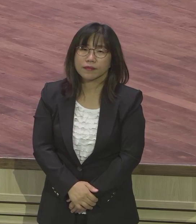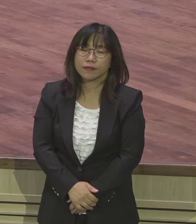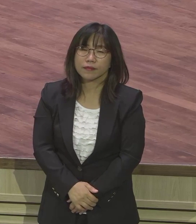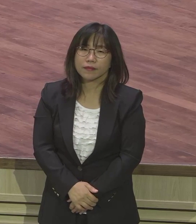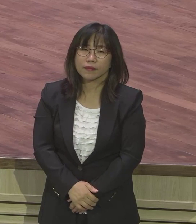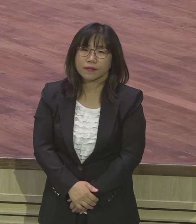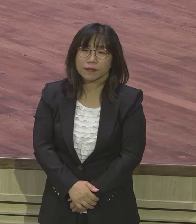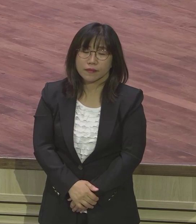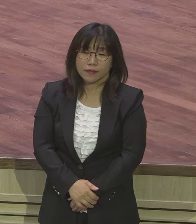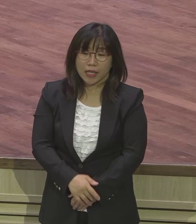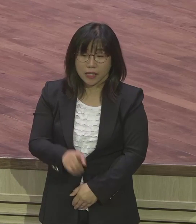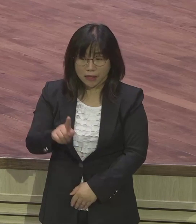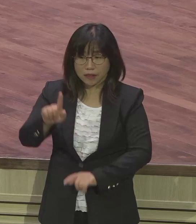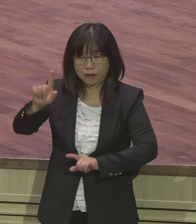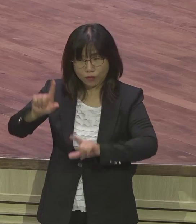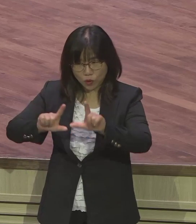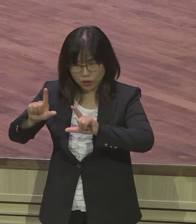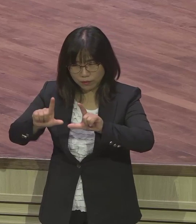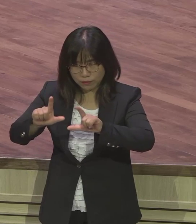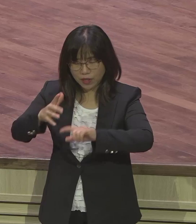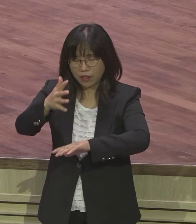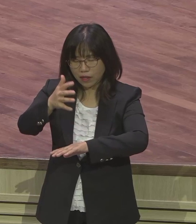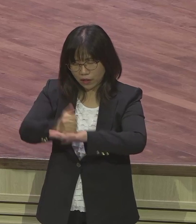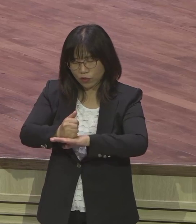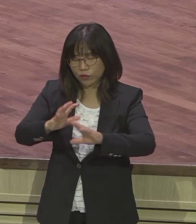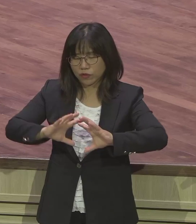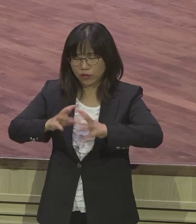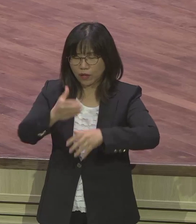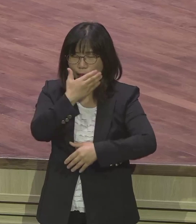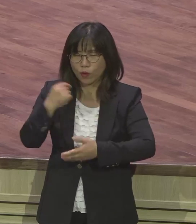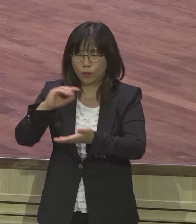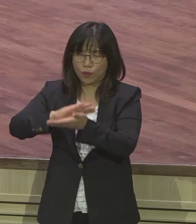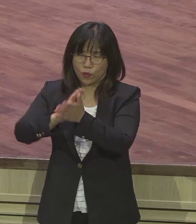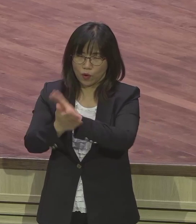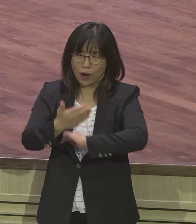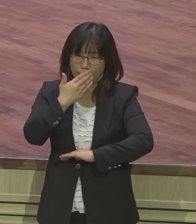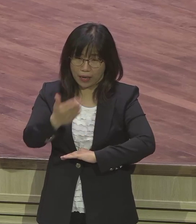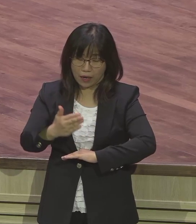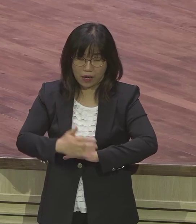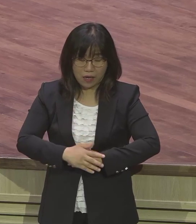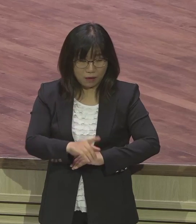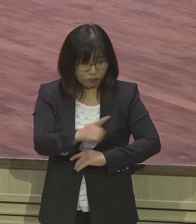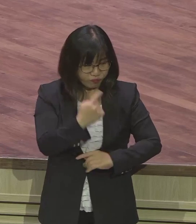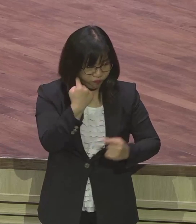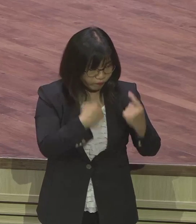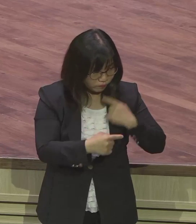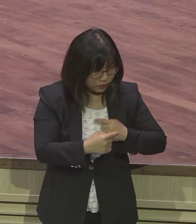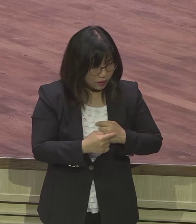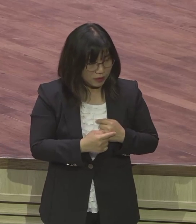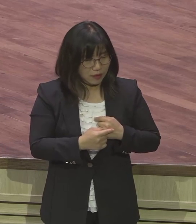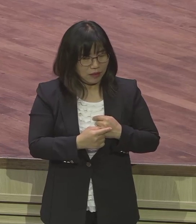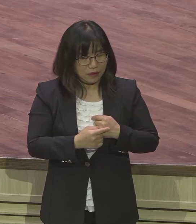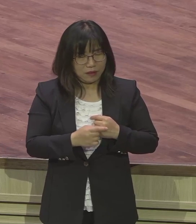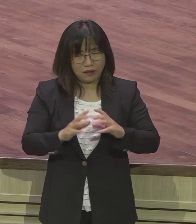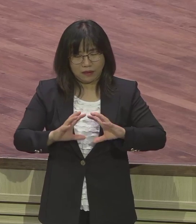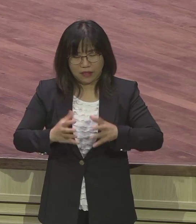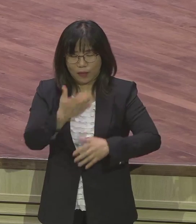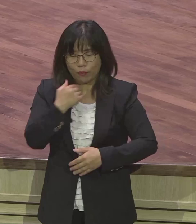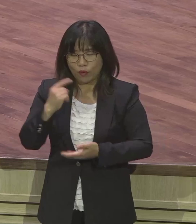그래야 세계보험하지 뭐 너무 이것저것 상처받고 이것저것 계산하고 뭔 세계보험합니까 지 보금화도 안 돼있으면서